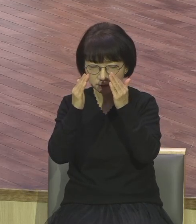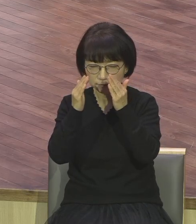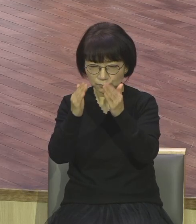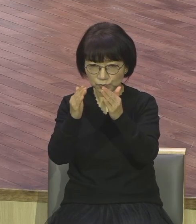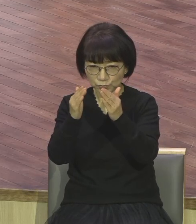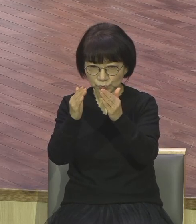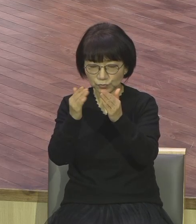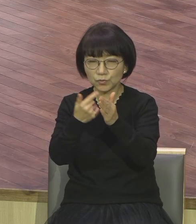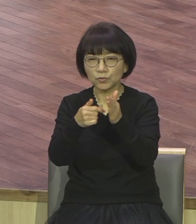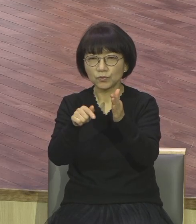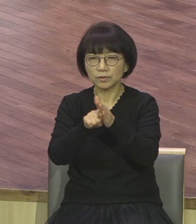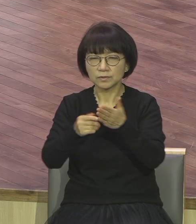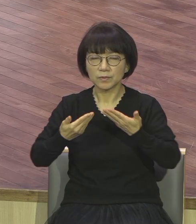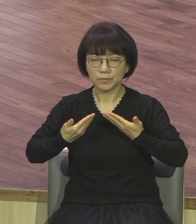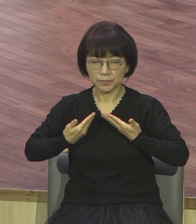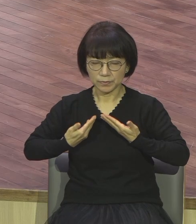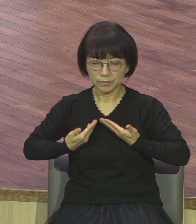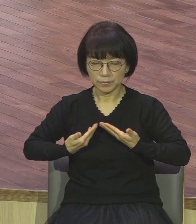고요한 시간 quiet time